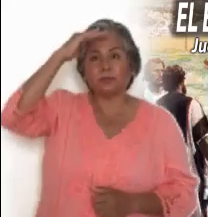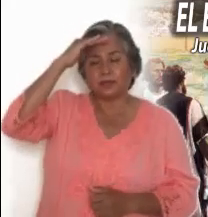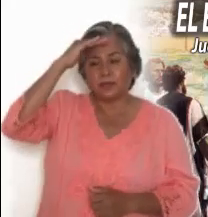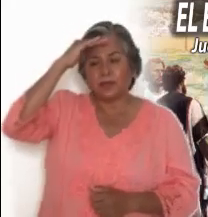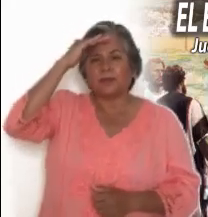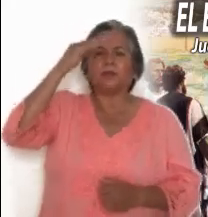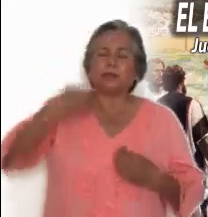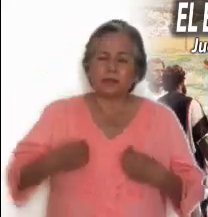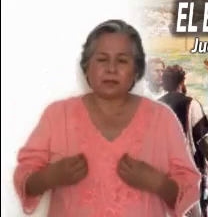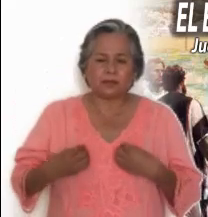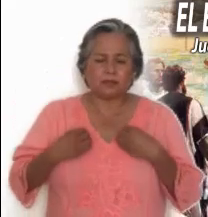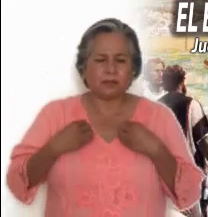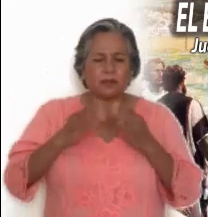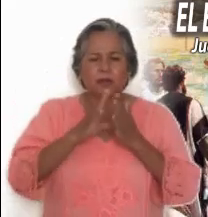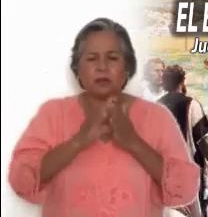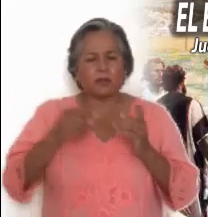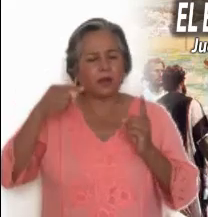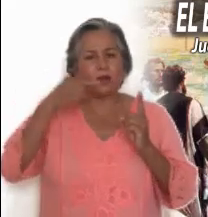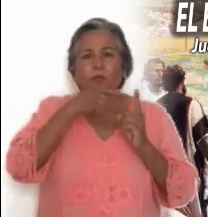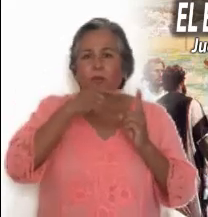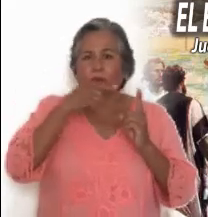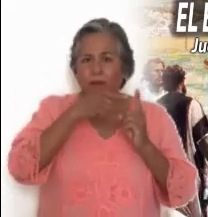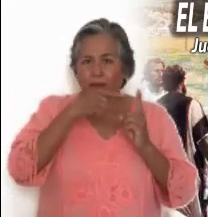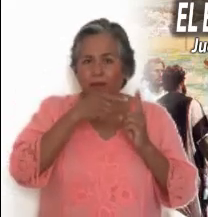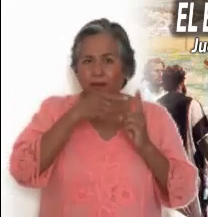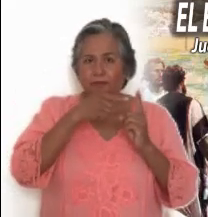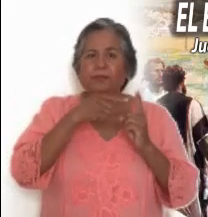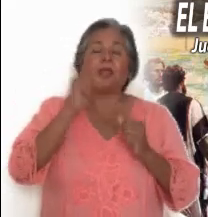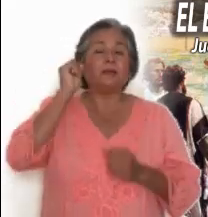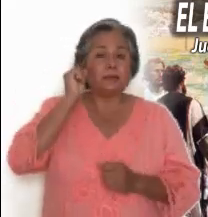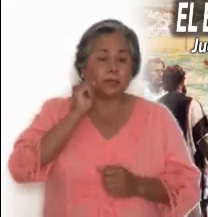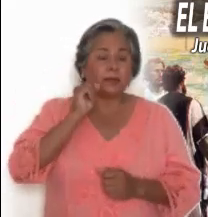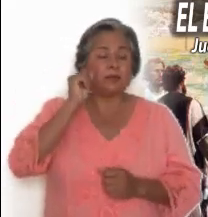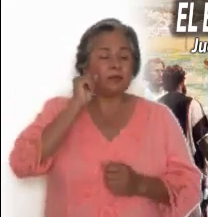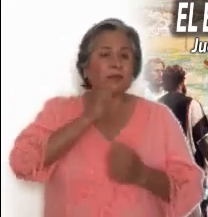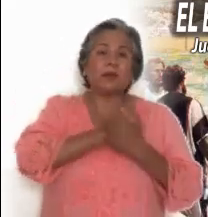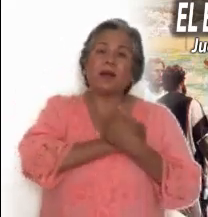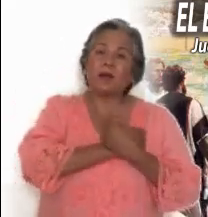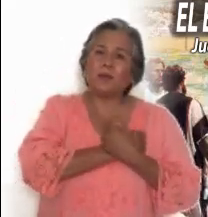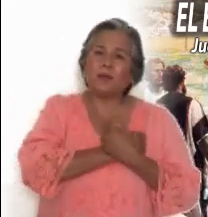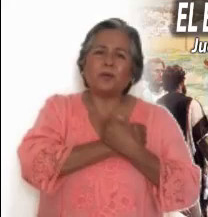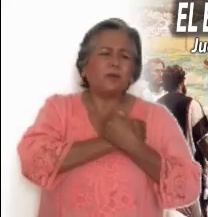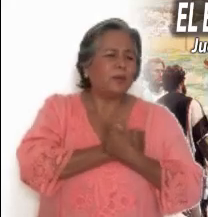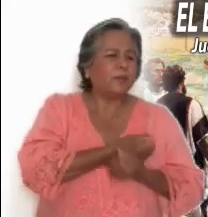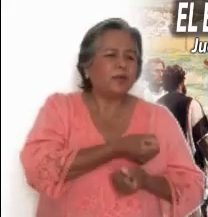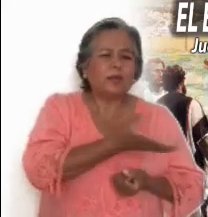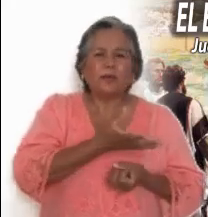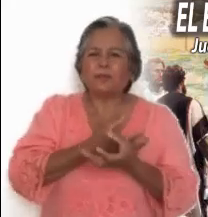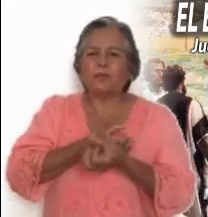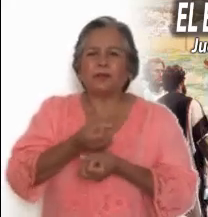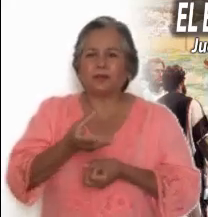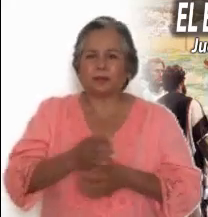tenemos que estar atentos y responder con generosidad a esa presencia. Que hoy